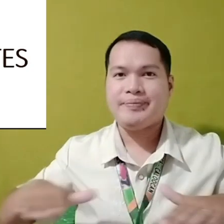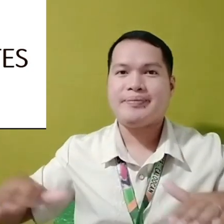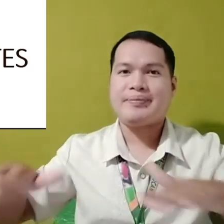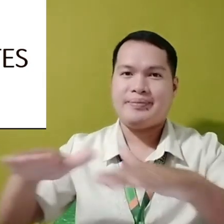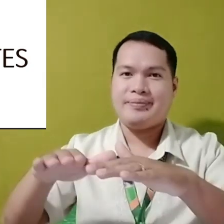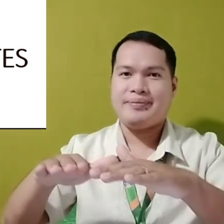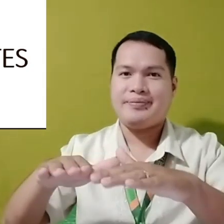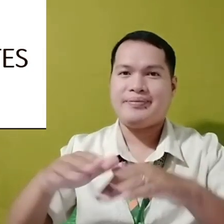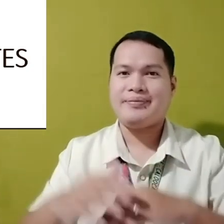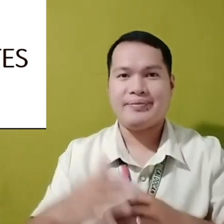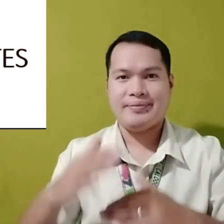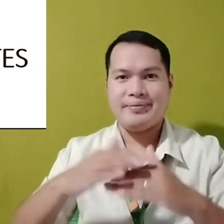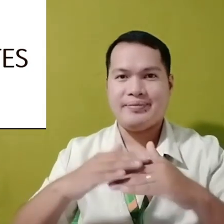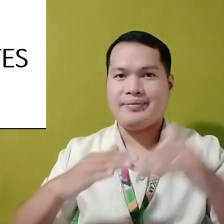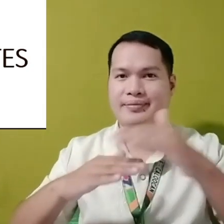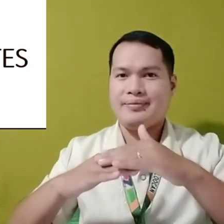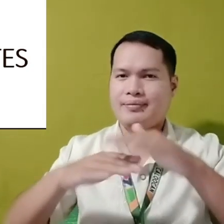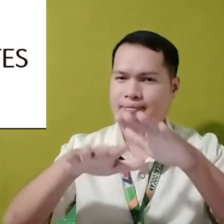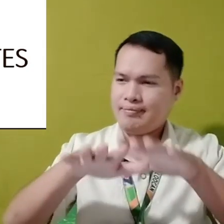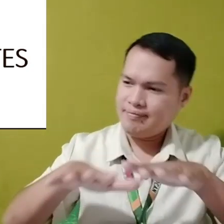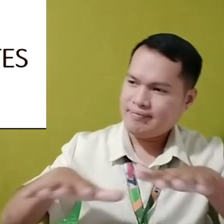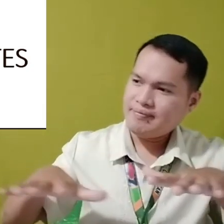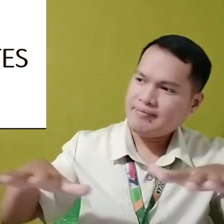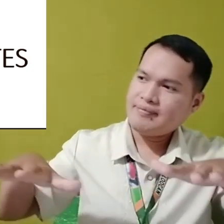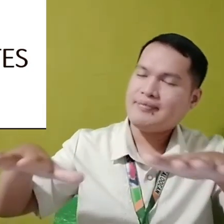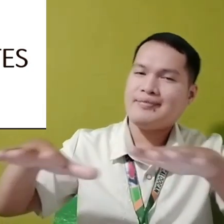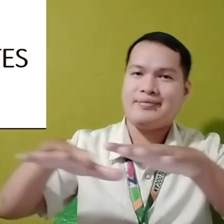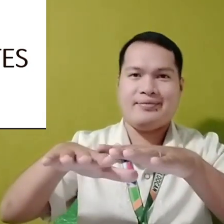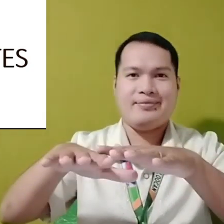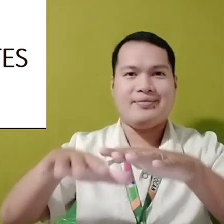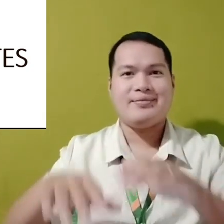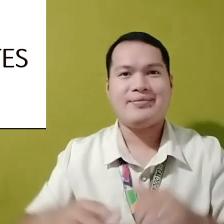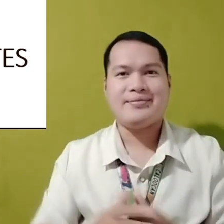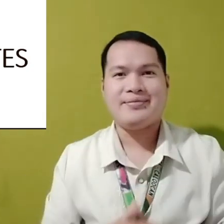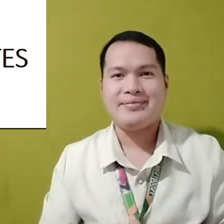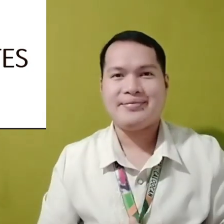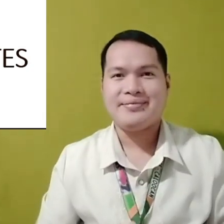area Kaya Tectonic Plates